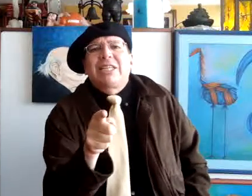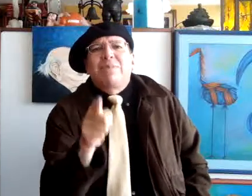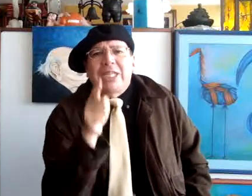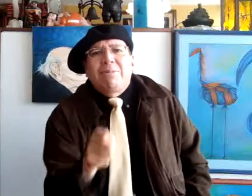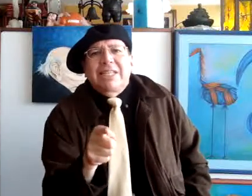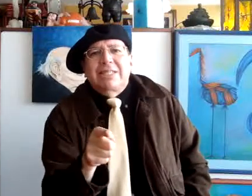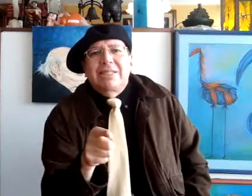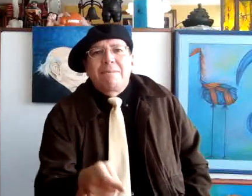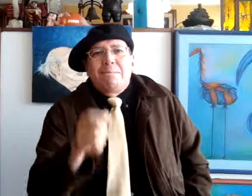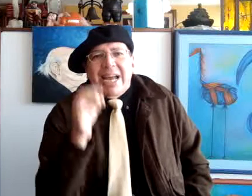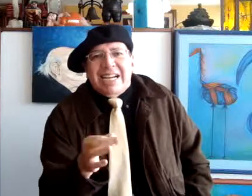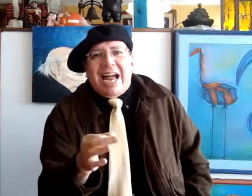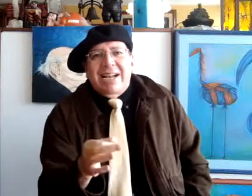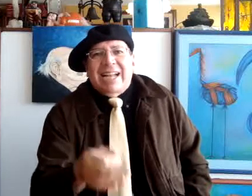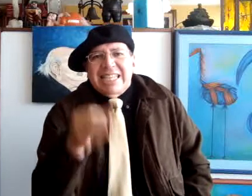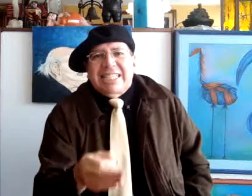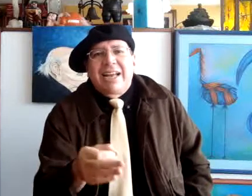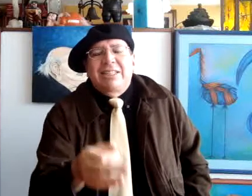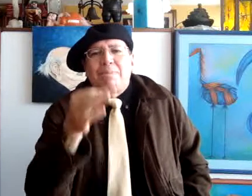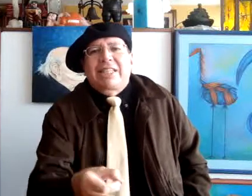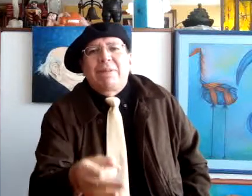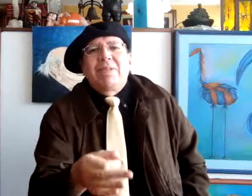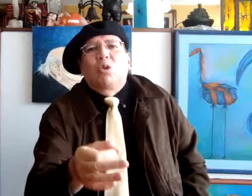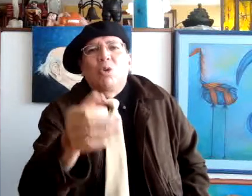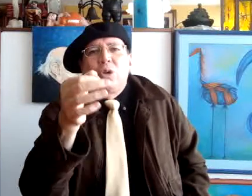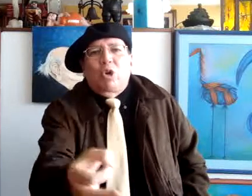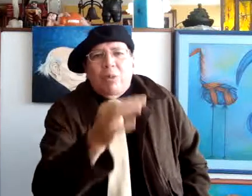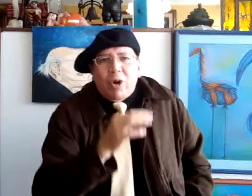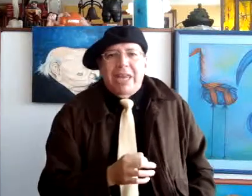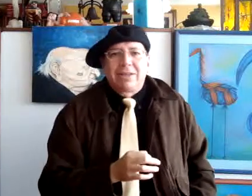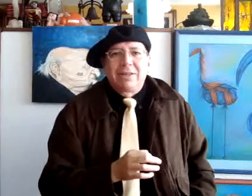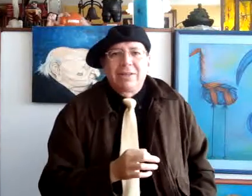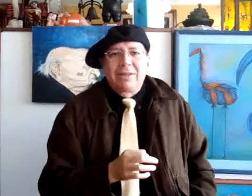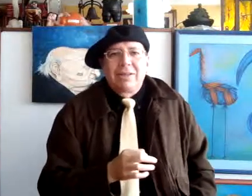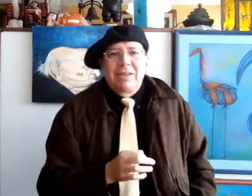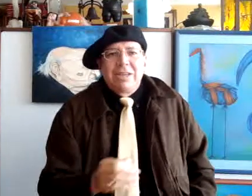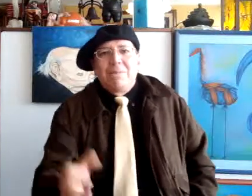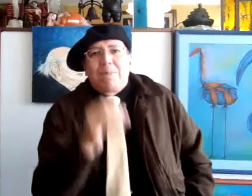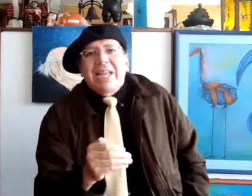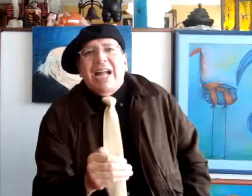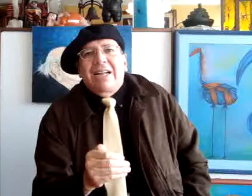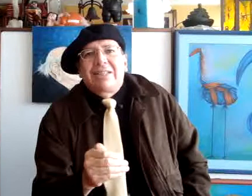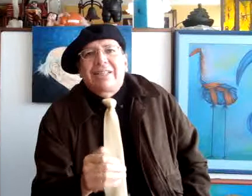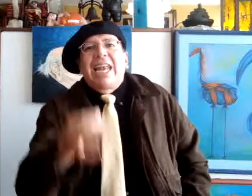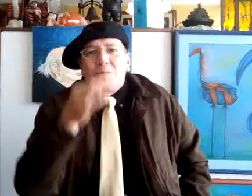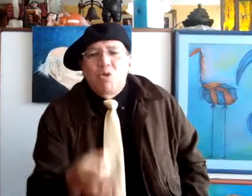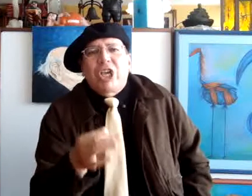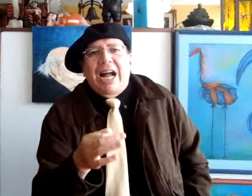invisibles, barra, casa, departamento, lo que fuere. Implica que la música,